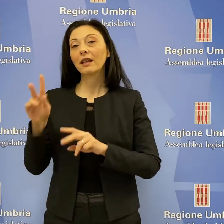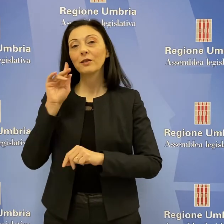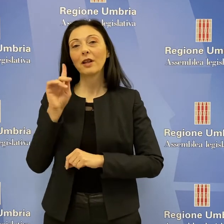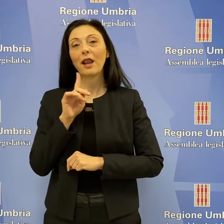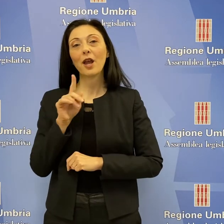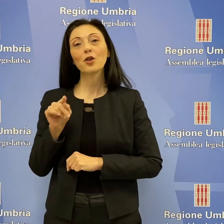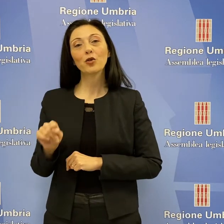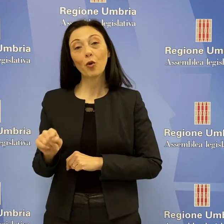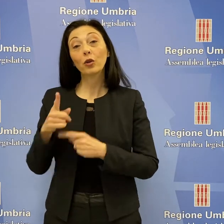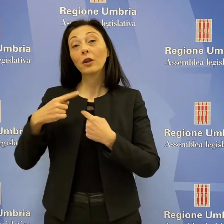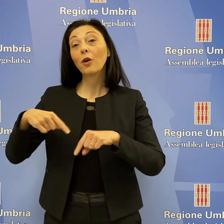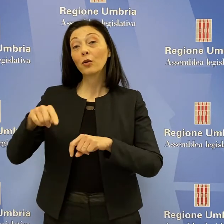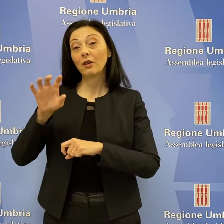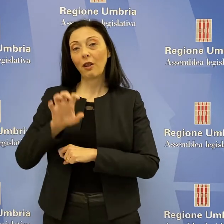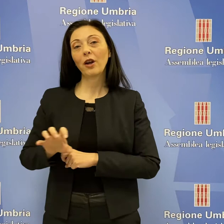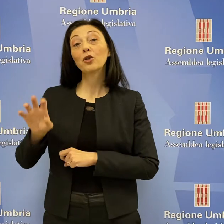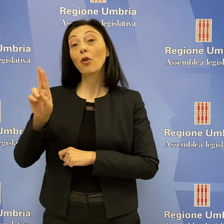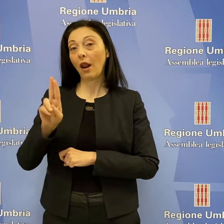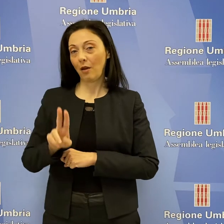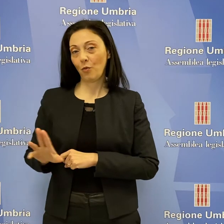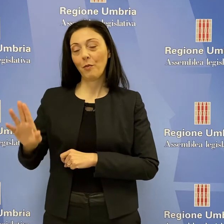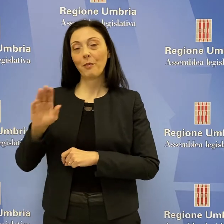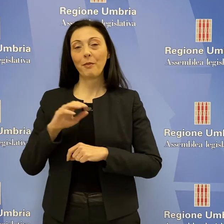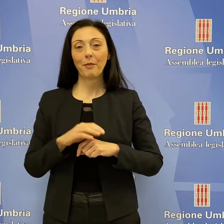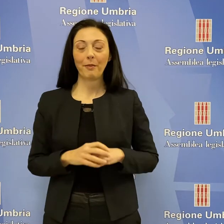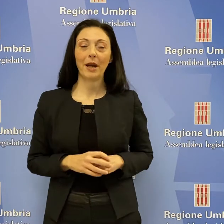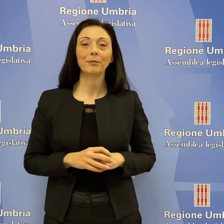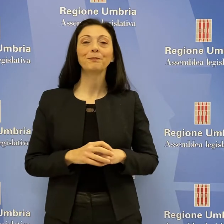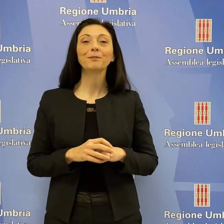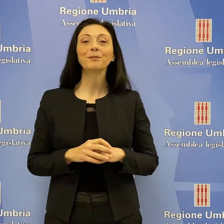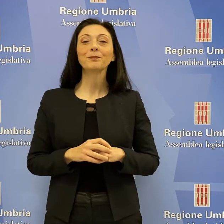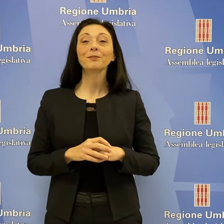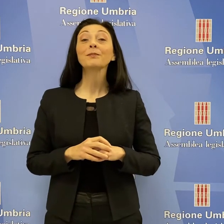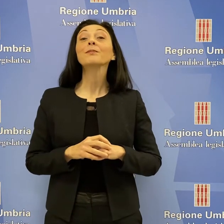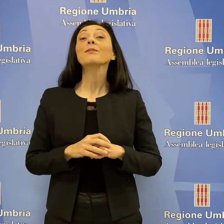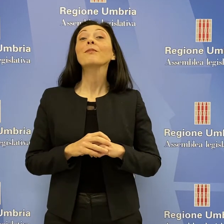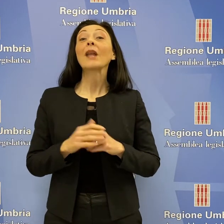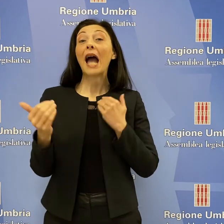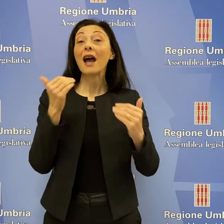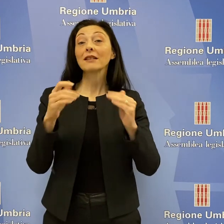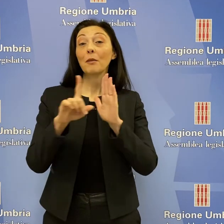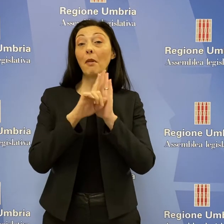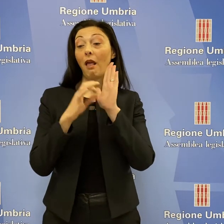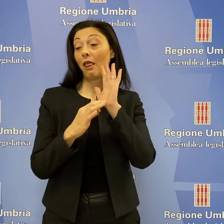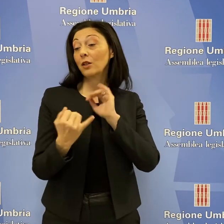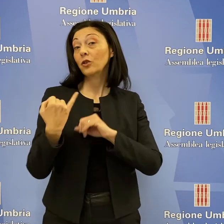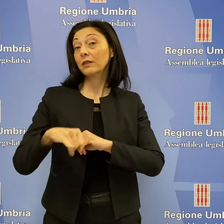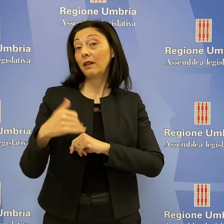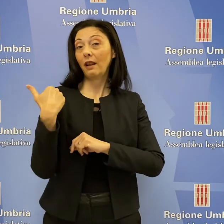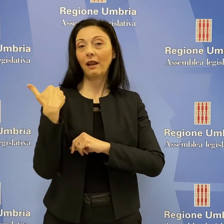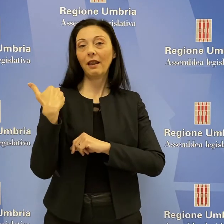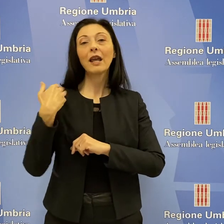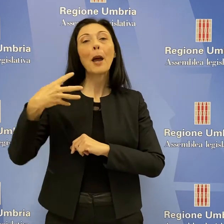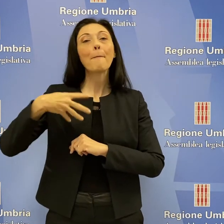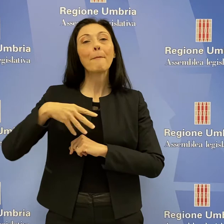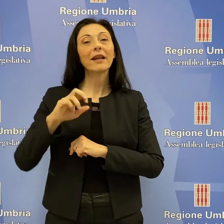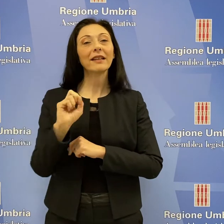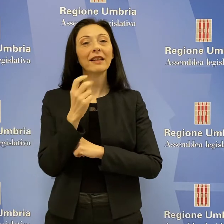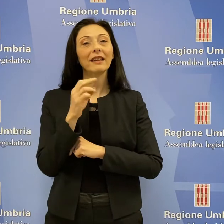e l'Ente Nazionale Sordi, Consiglio Regionale dell'Umbria. Nell'ultima seduta dell'Assemblea Legislativa, tenutasi martedì